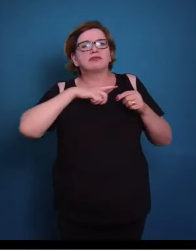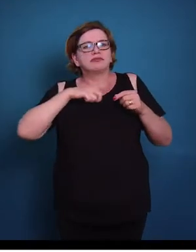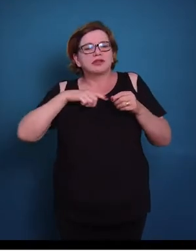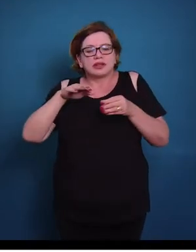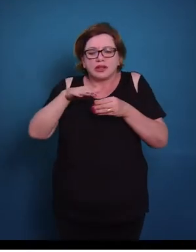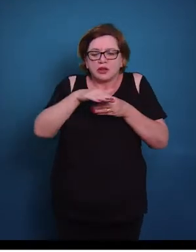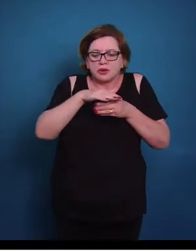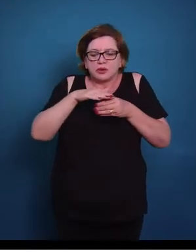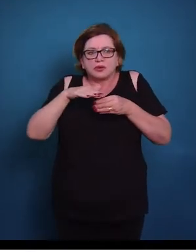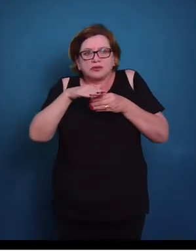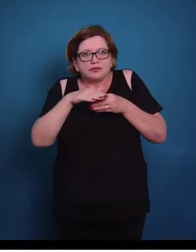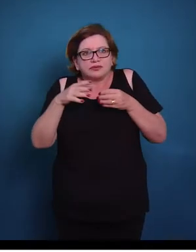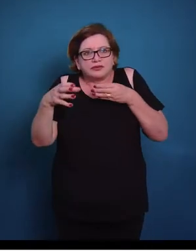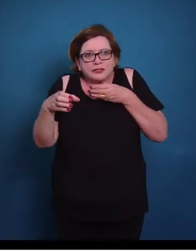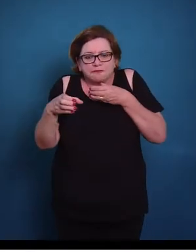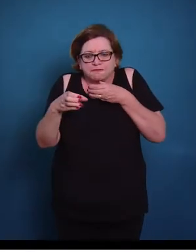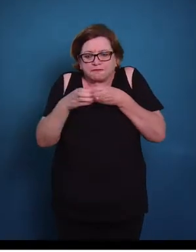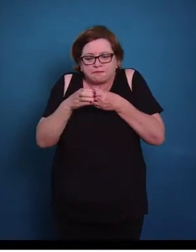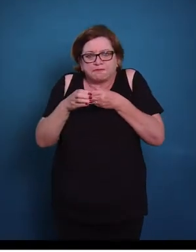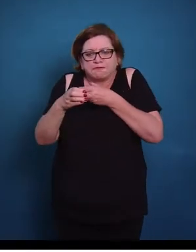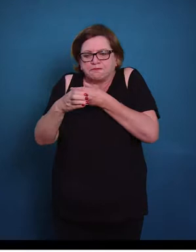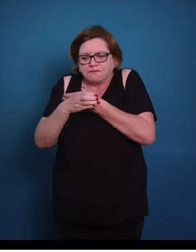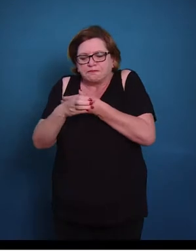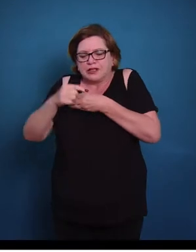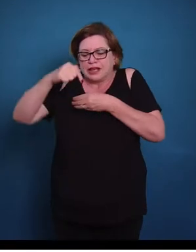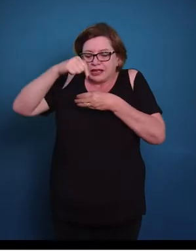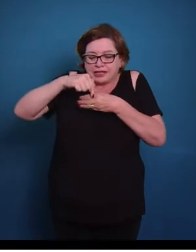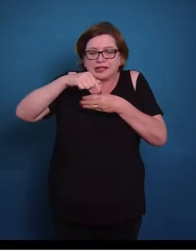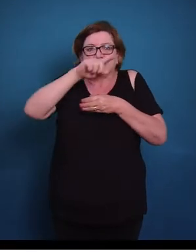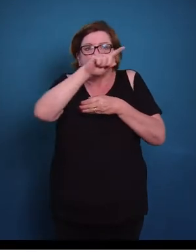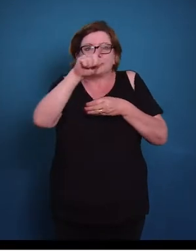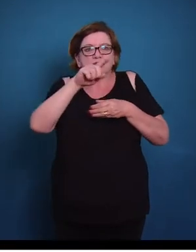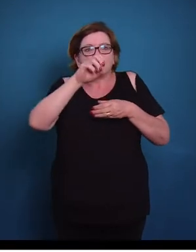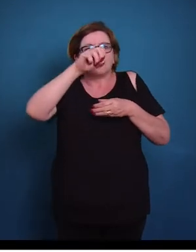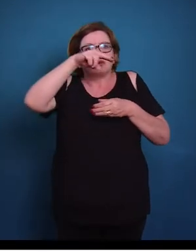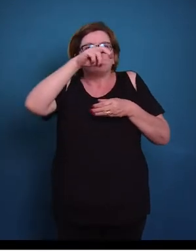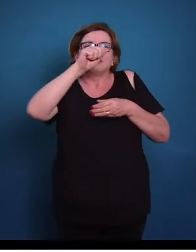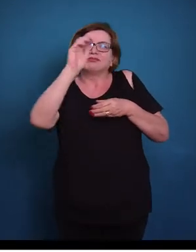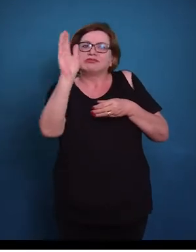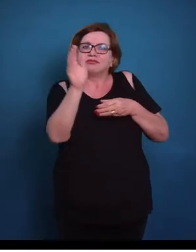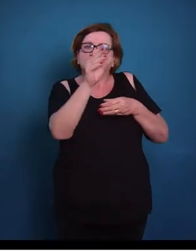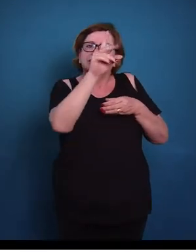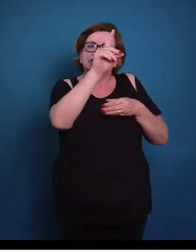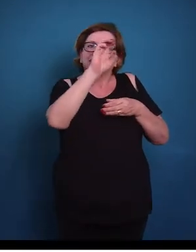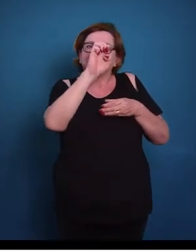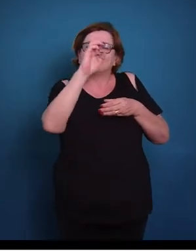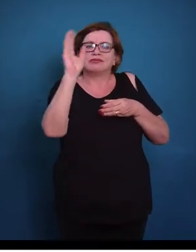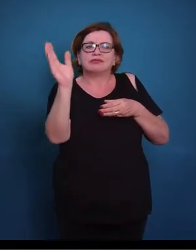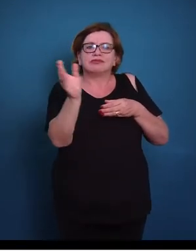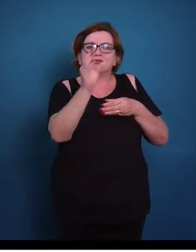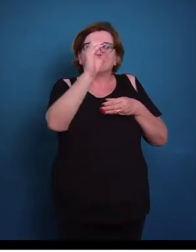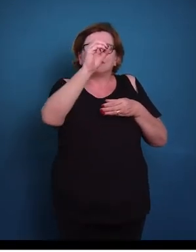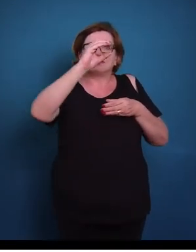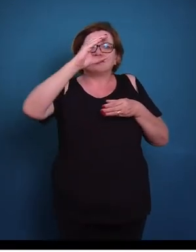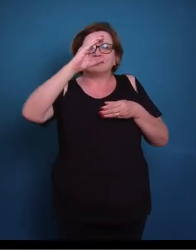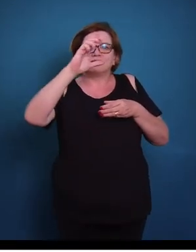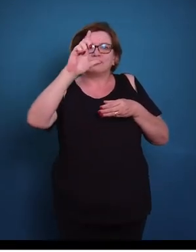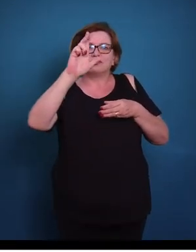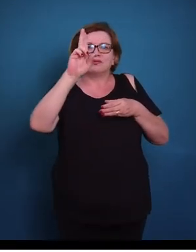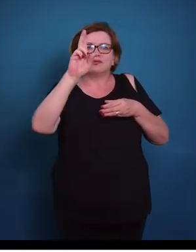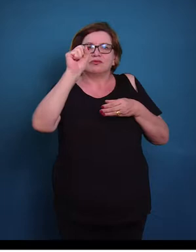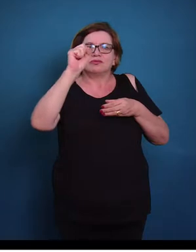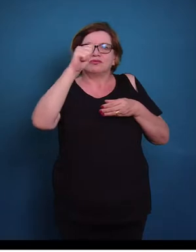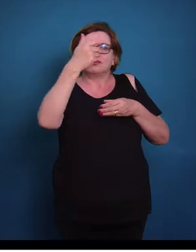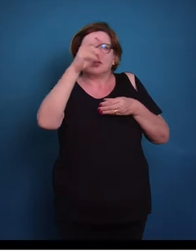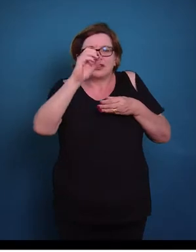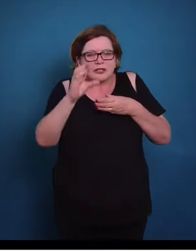região em que vai ter a fusão das membranas entre as células, então vai ter um cinturão em volta dessas células, e elas vão aderir firmemente, então